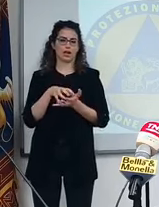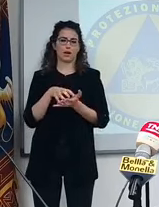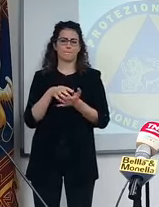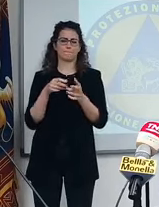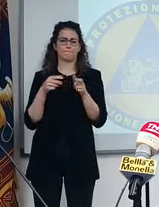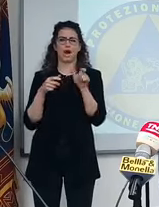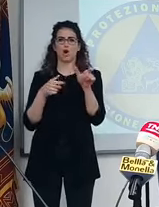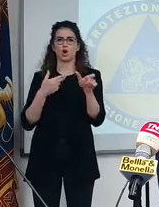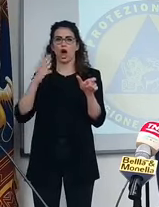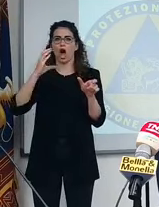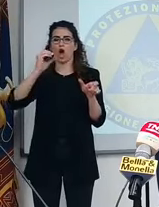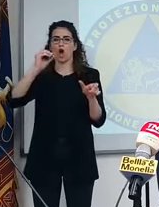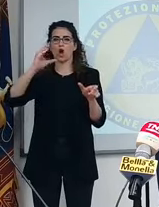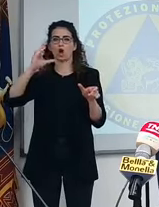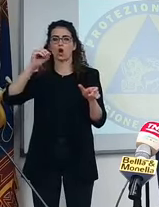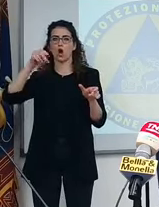parola,